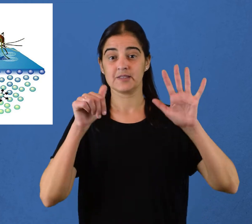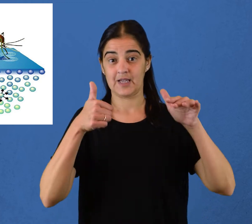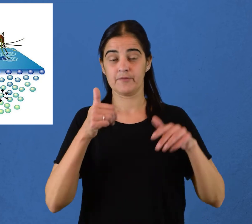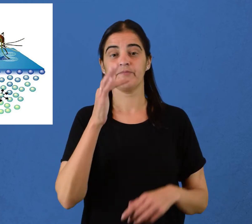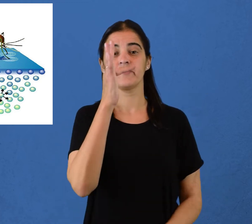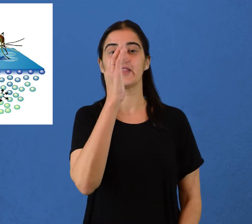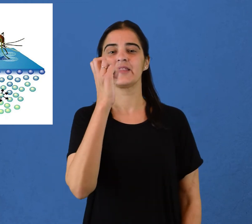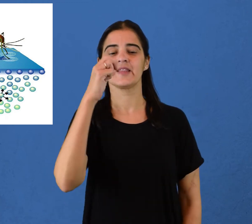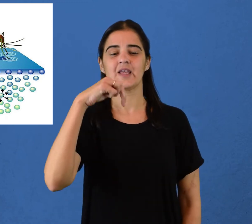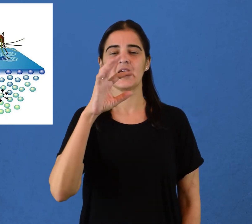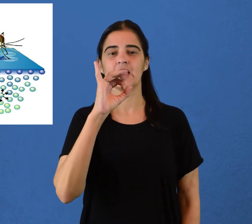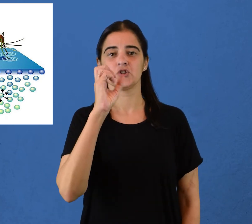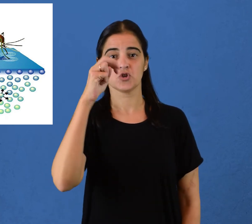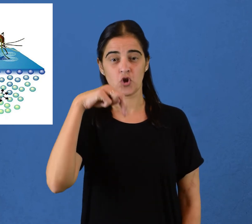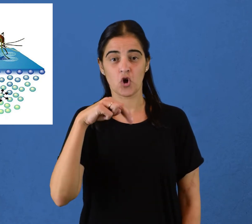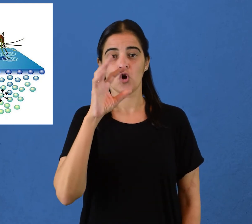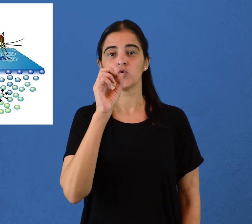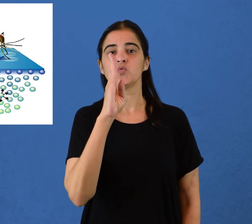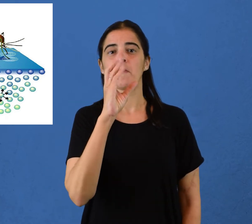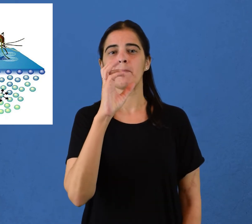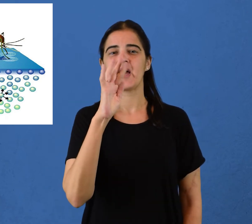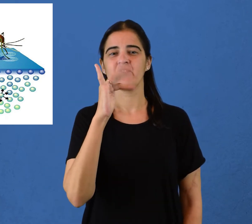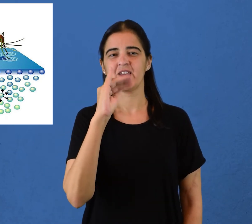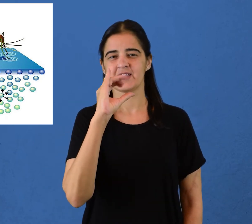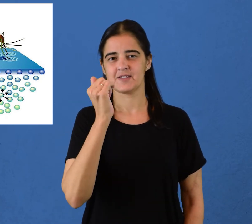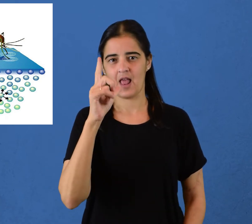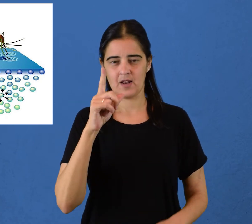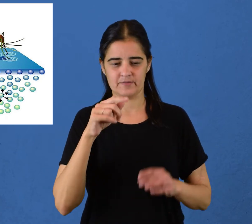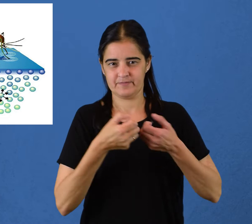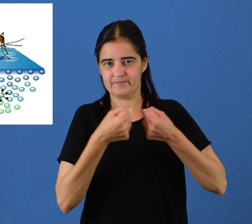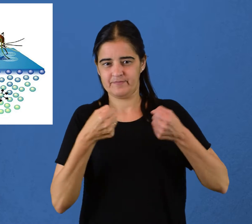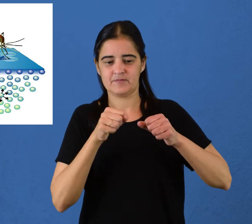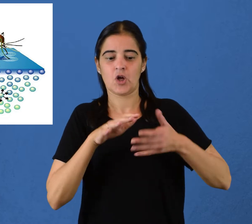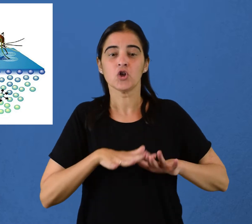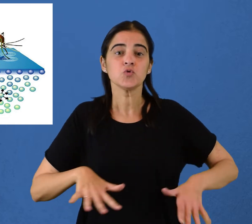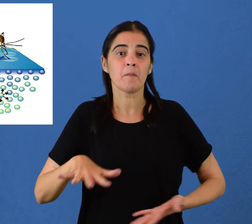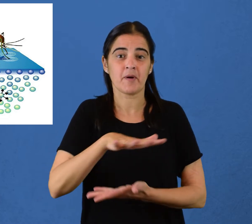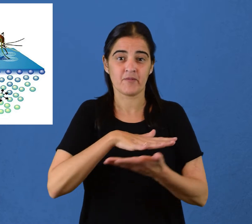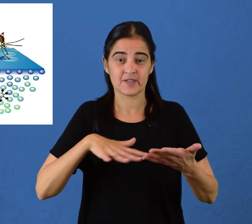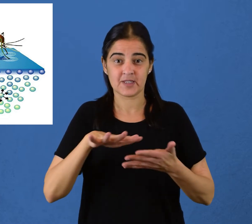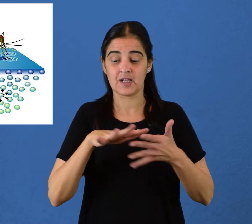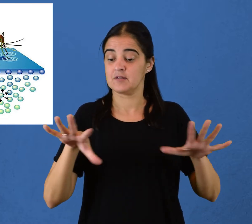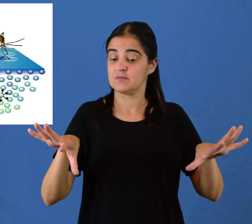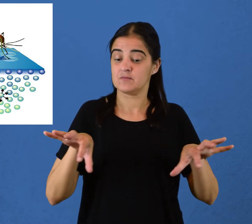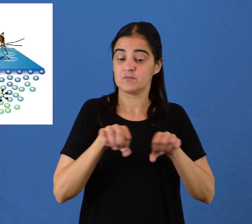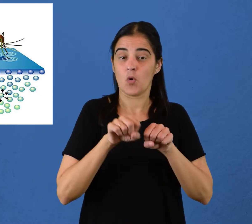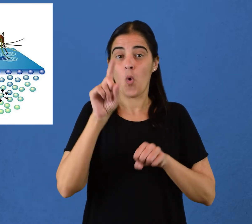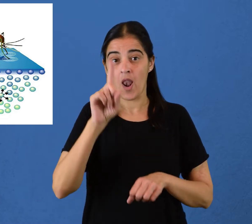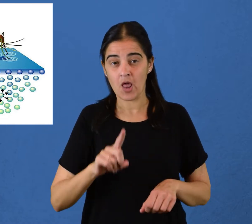6. Tensión superficial. Las partículas en el interior de un líquido son atraídas por igual